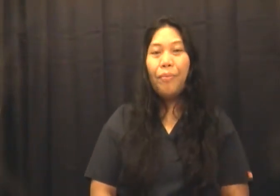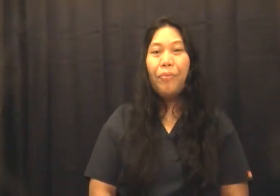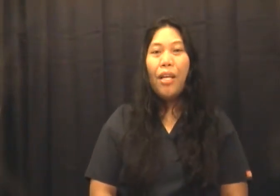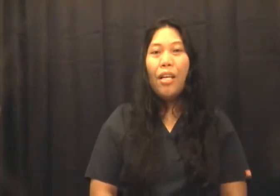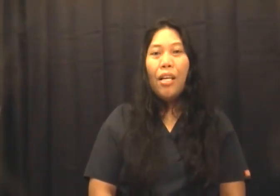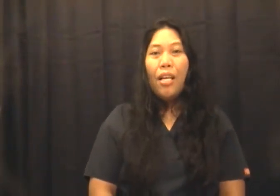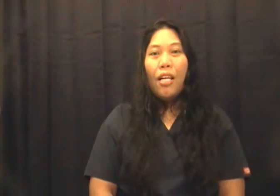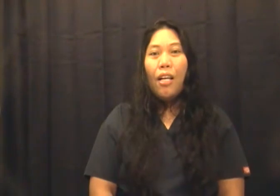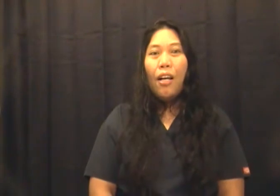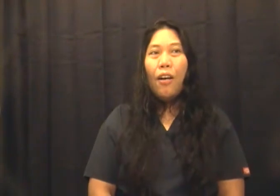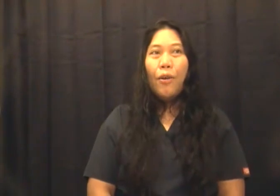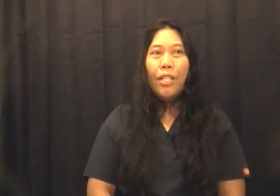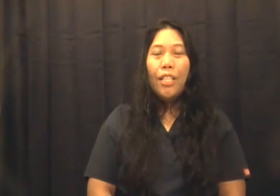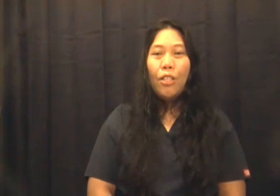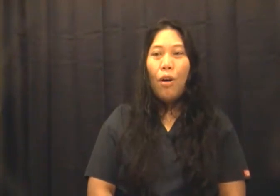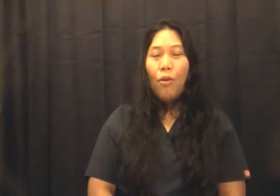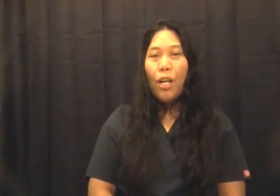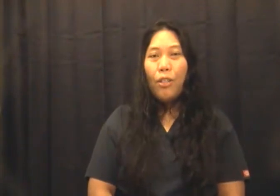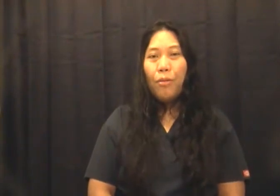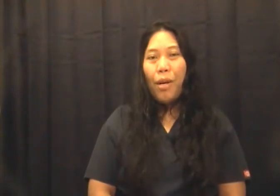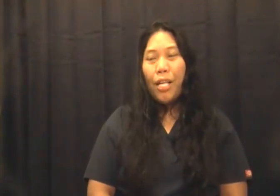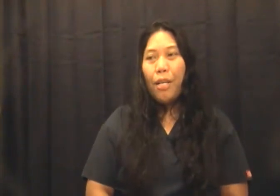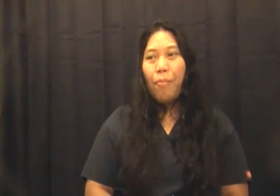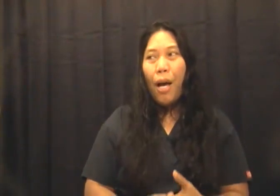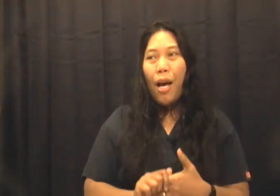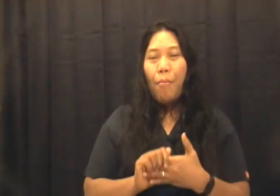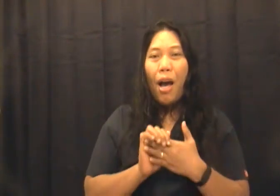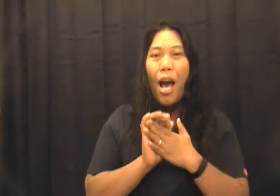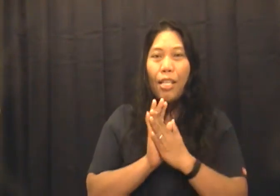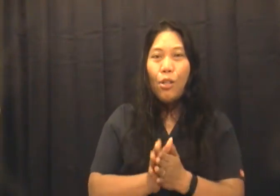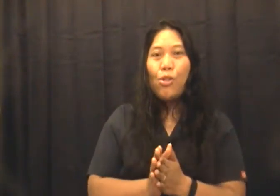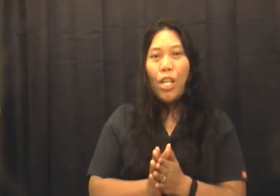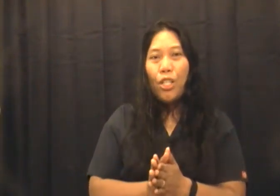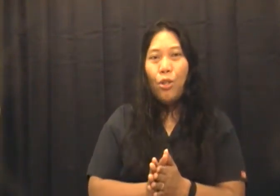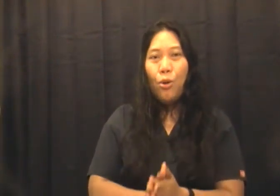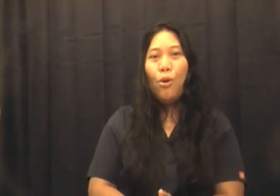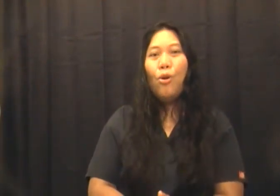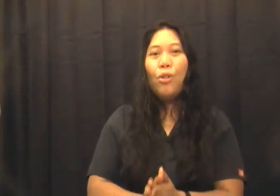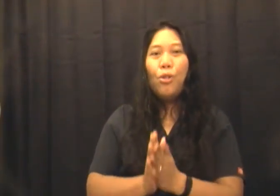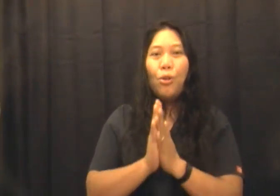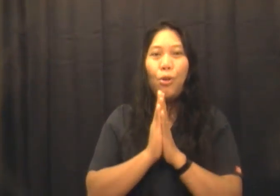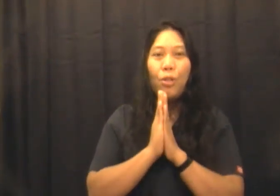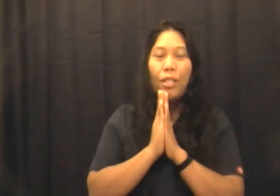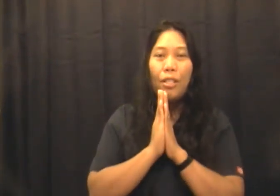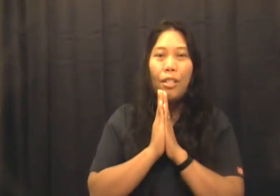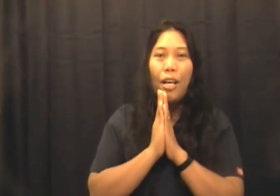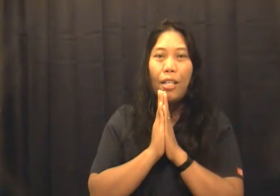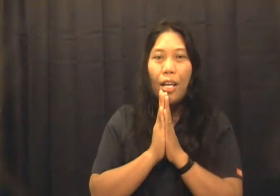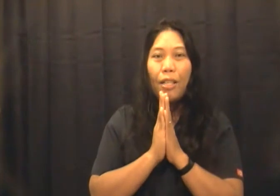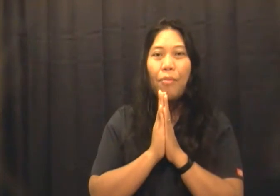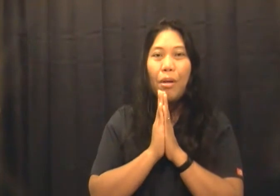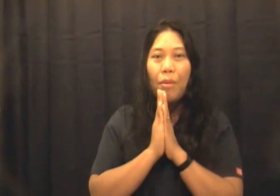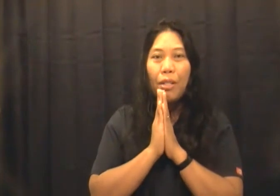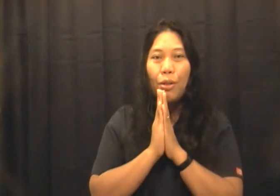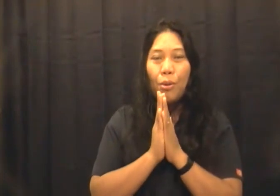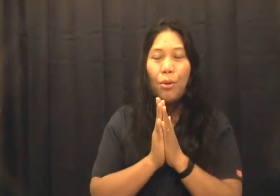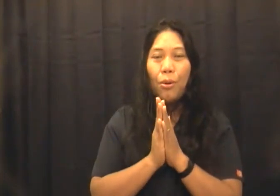rin nandito ako ngayon para ipamahagi ko sa inyo yung nararamdaman ko